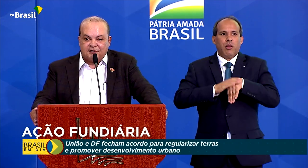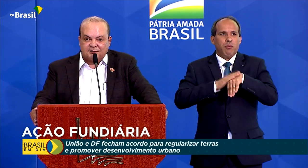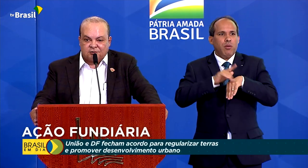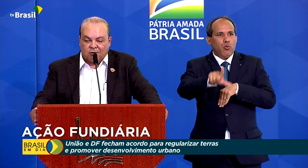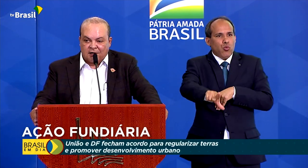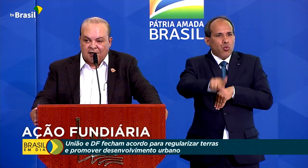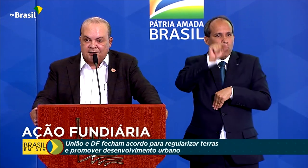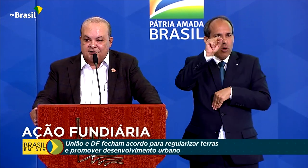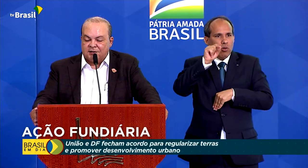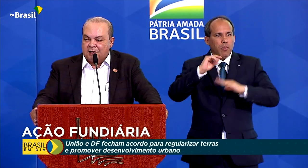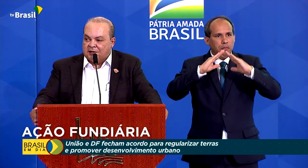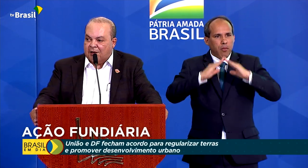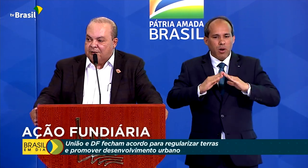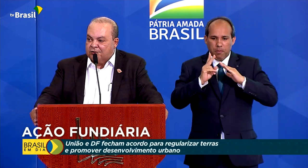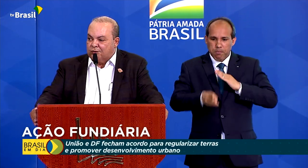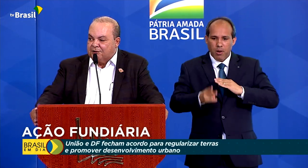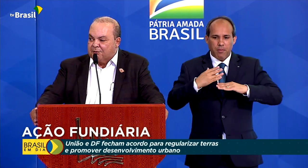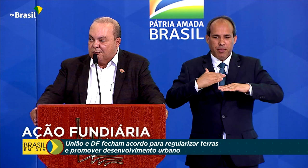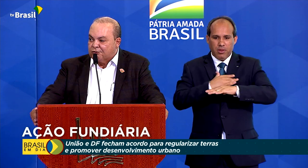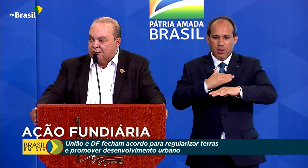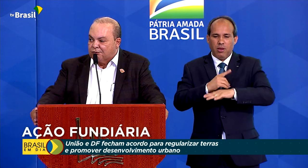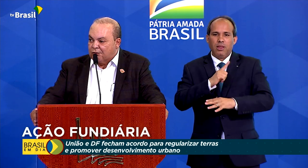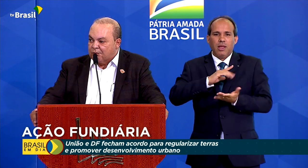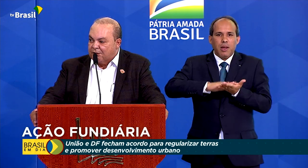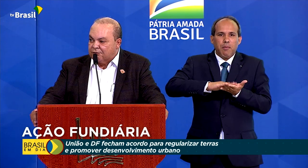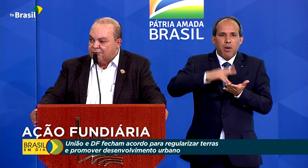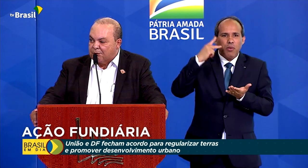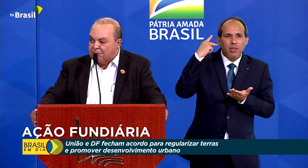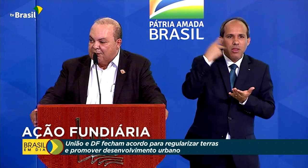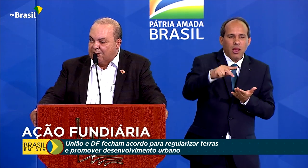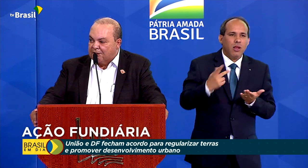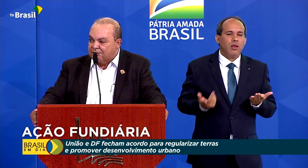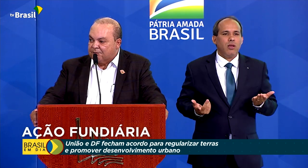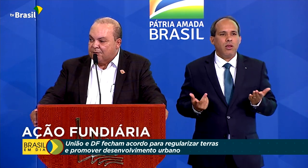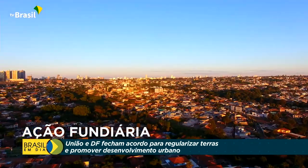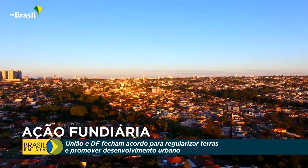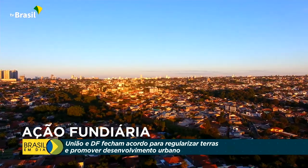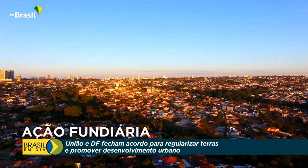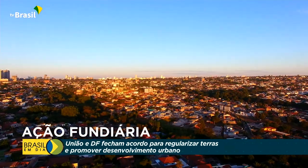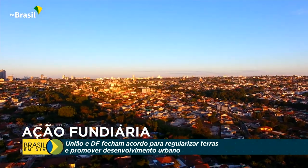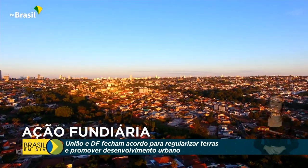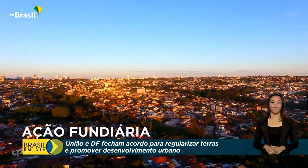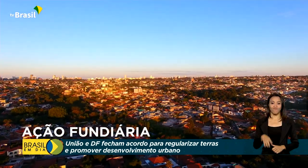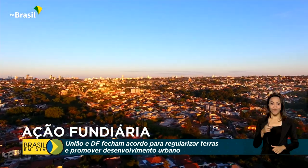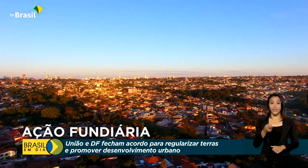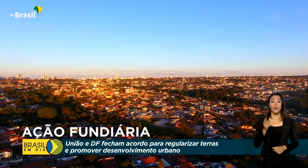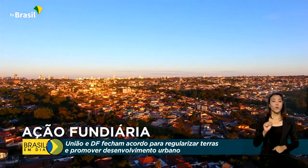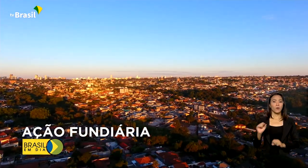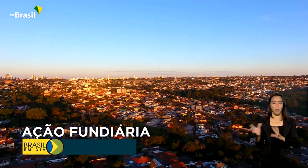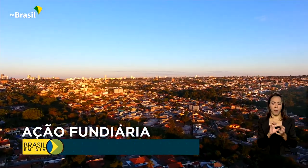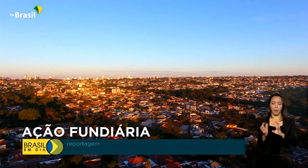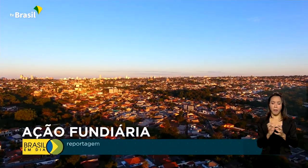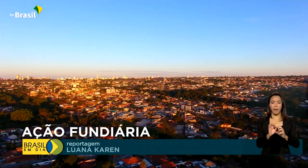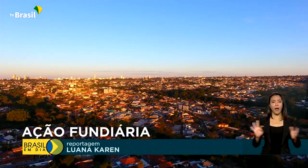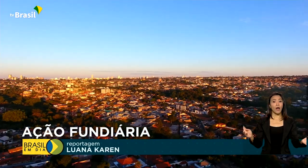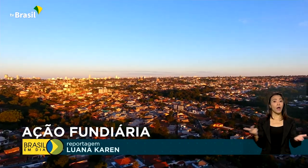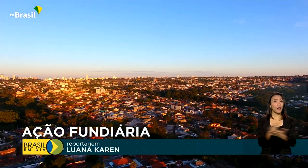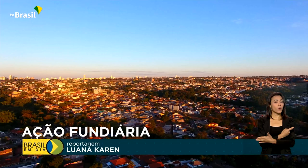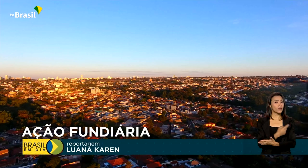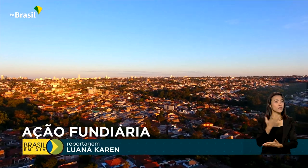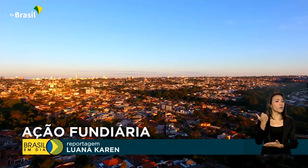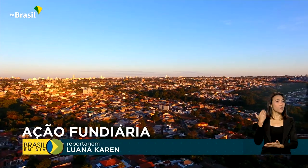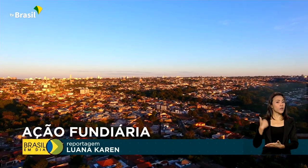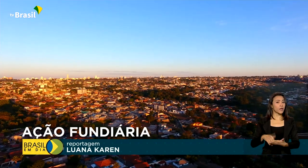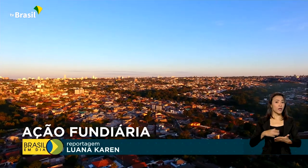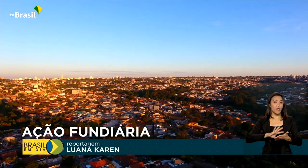morar nesses locais, tenham em suas mãos os seus documentos de propriedade. A controvérsia tem origem no extravio da lista